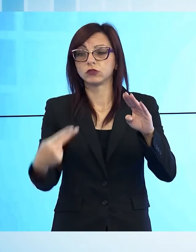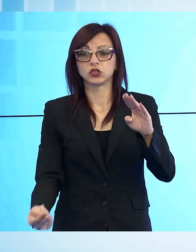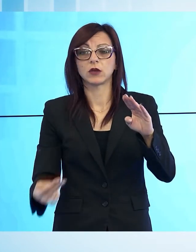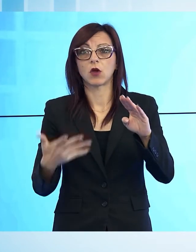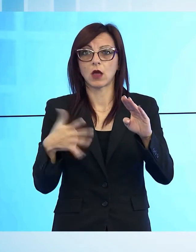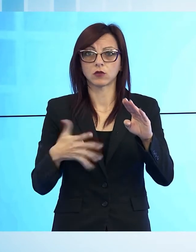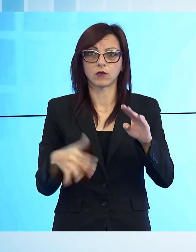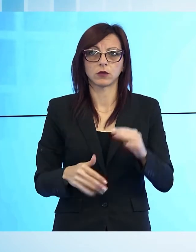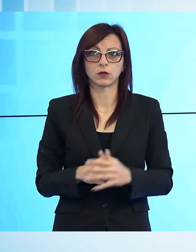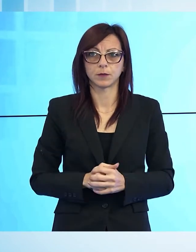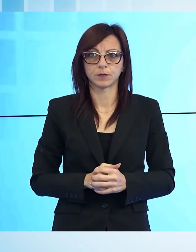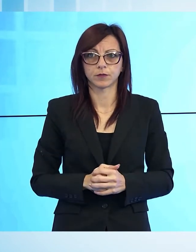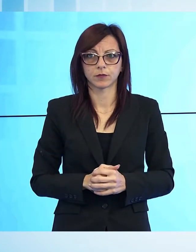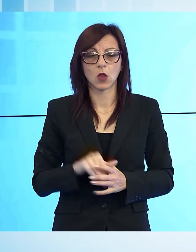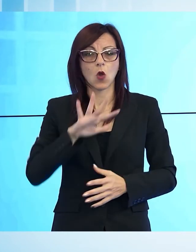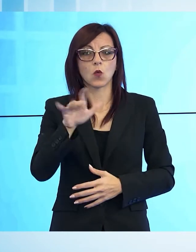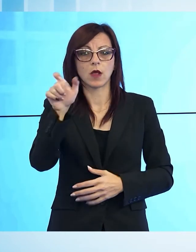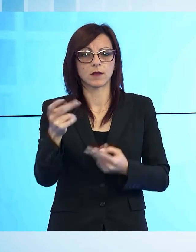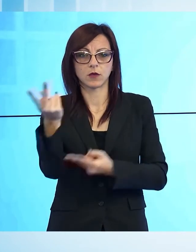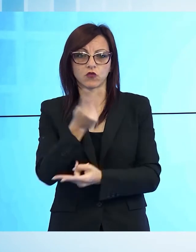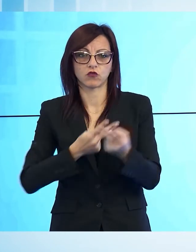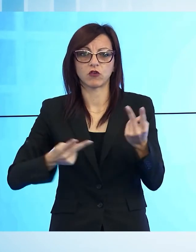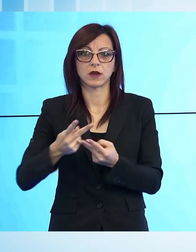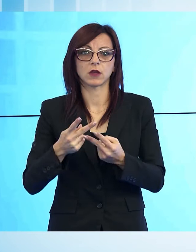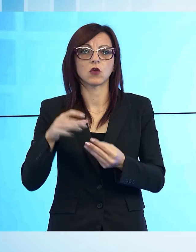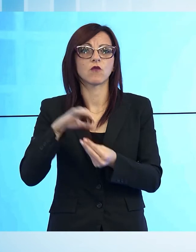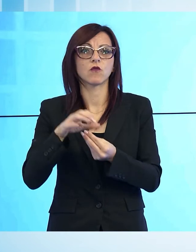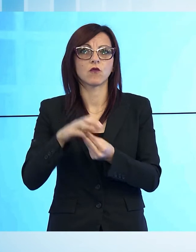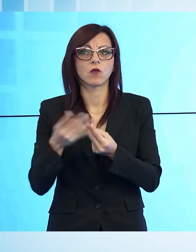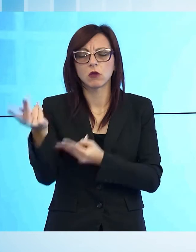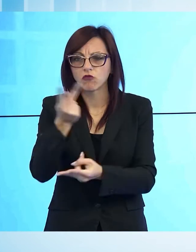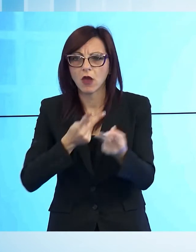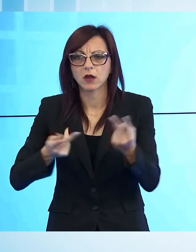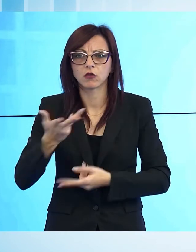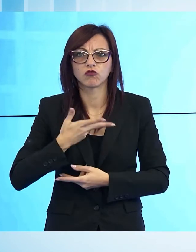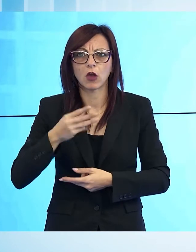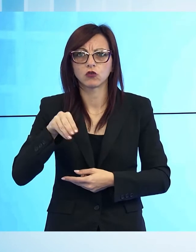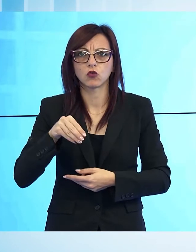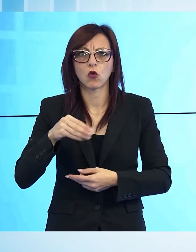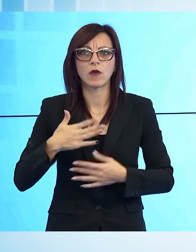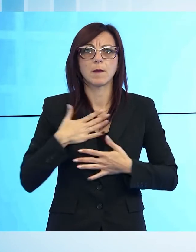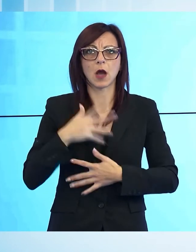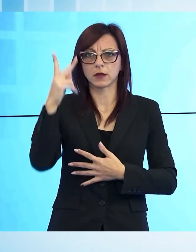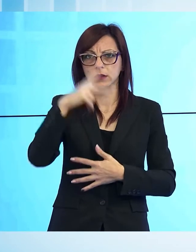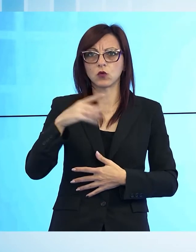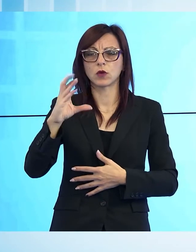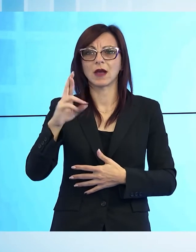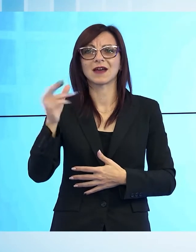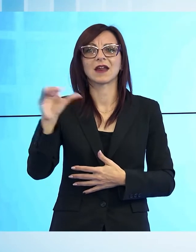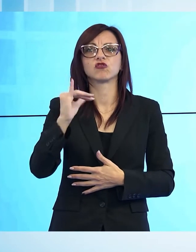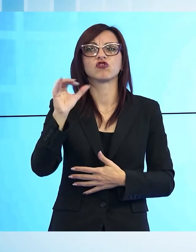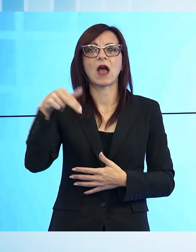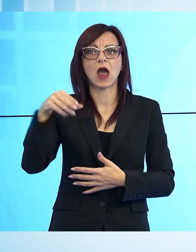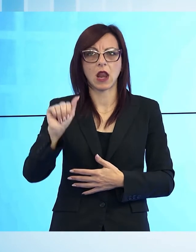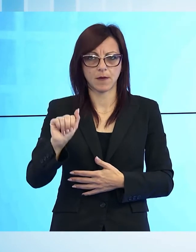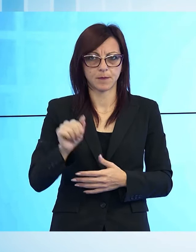ricerca di un altro cercatore di funghi a Crasciana nella frazione di Bagni di Lucca. La situazione